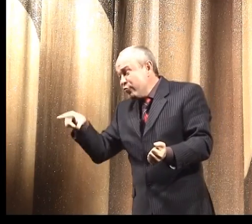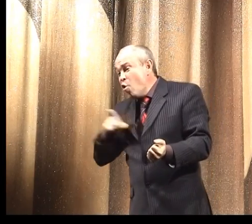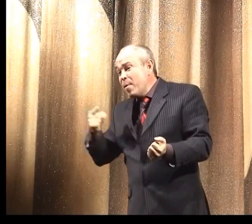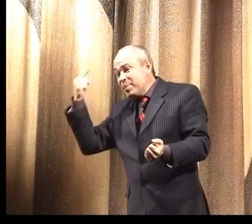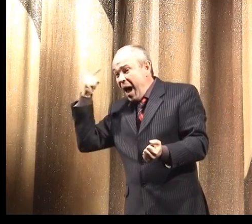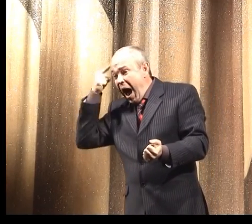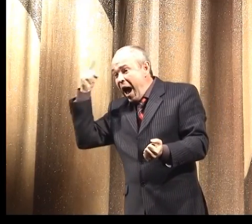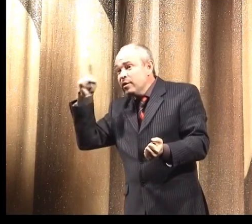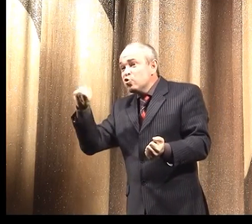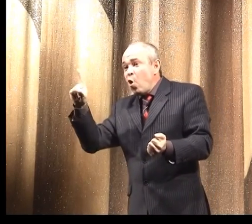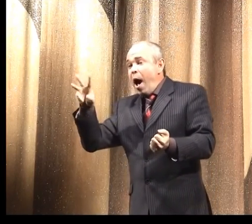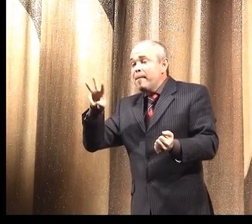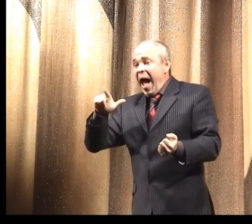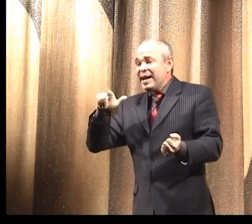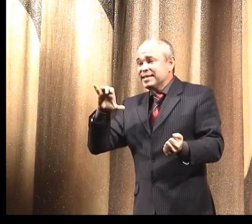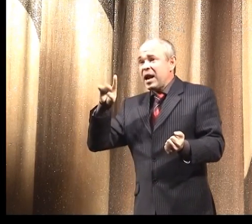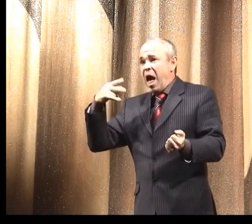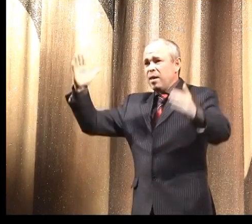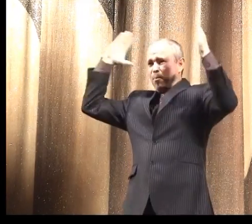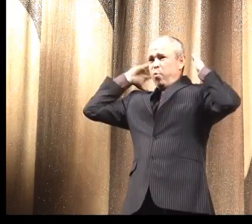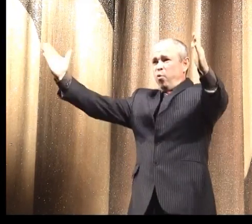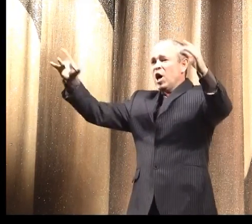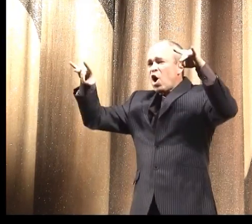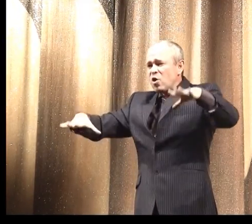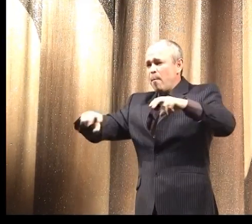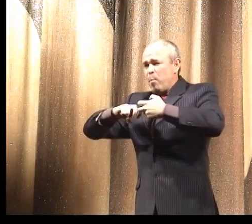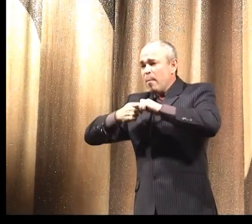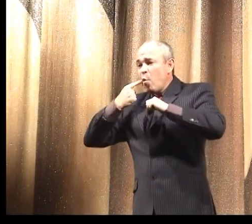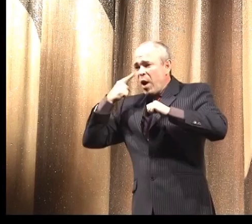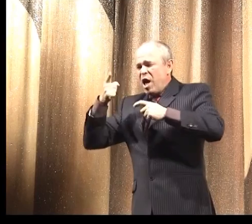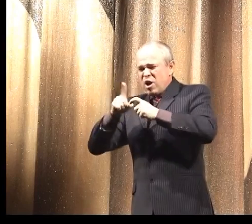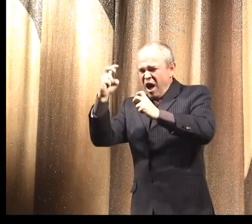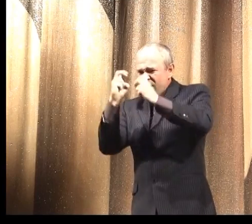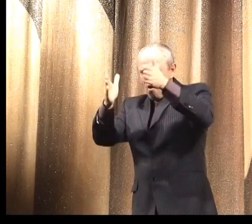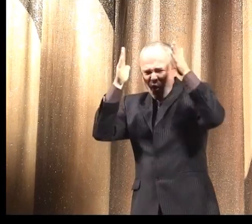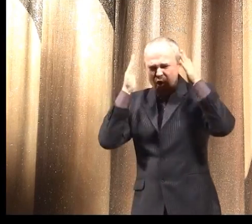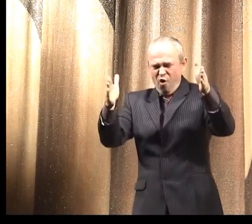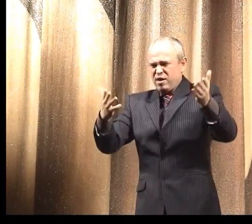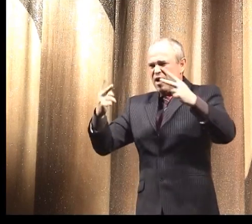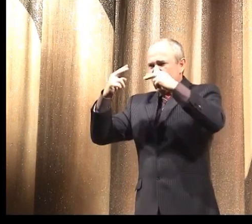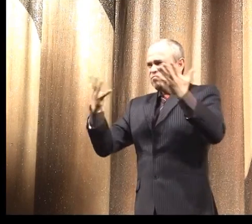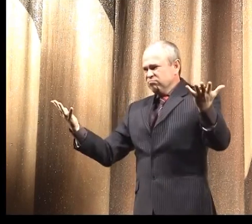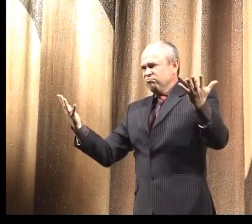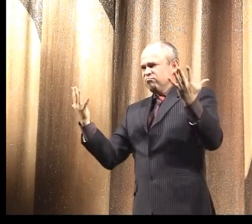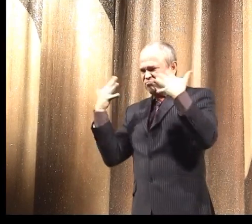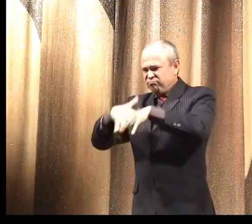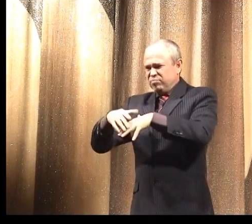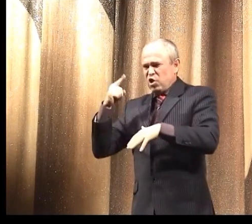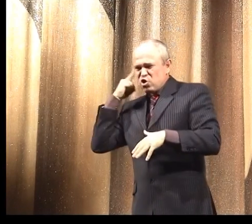вот, вот ты сам умный человек. Понимаешь, что у тебя там огромный путь, проблемы глухих заводов и т.д.